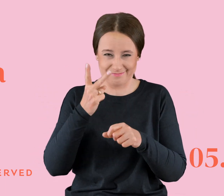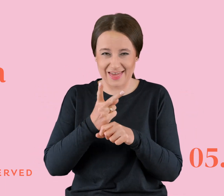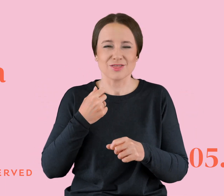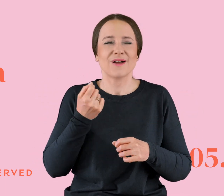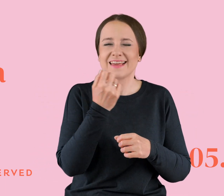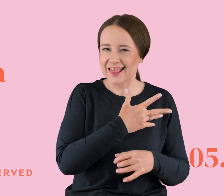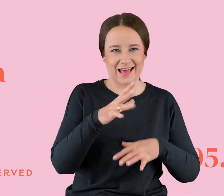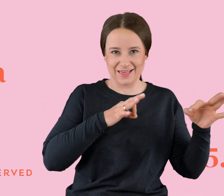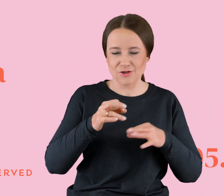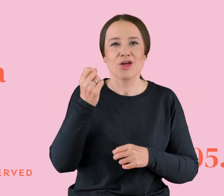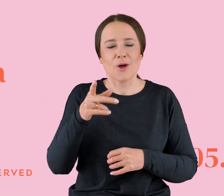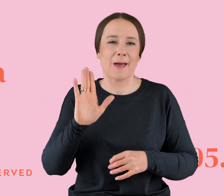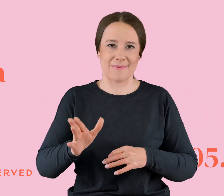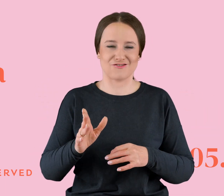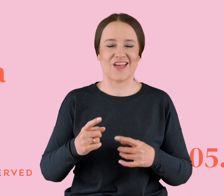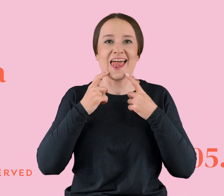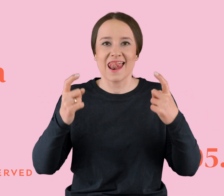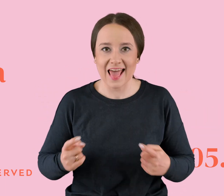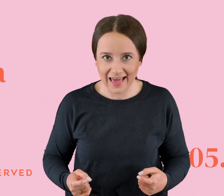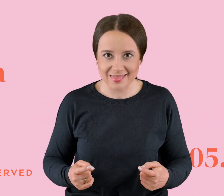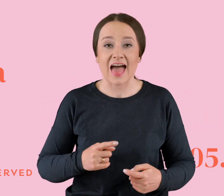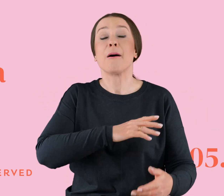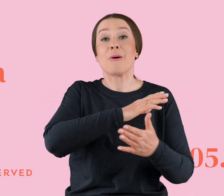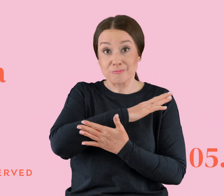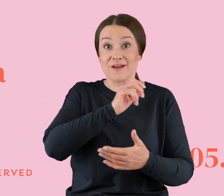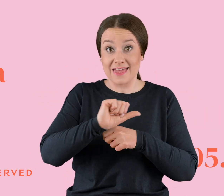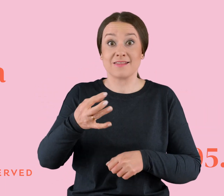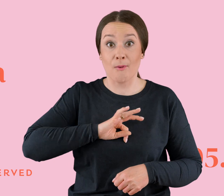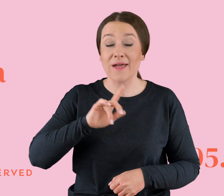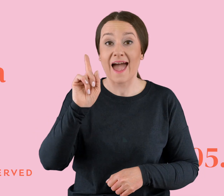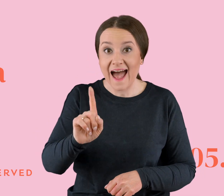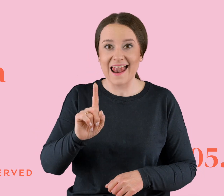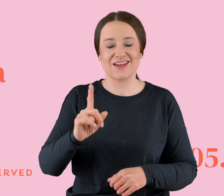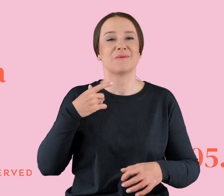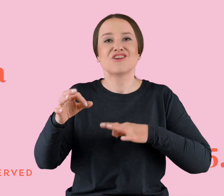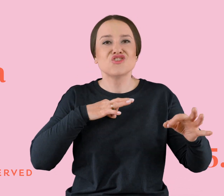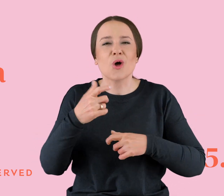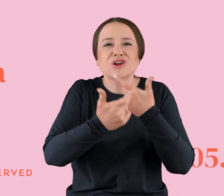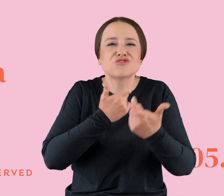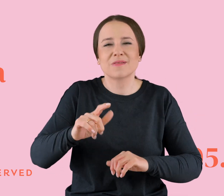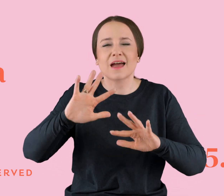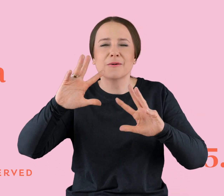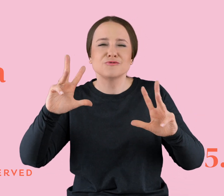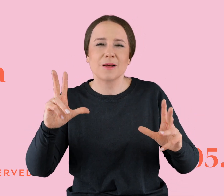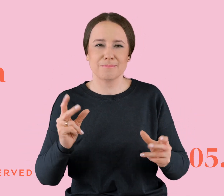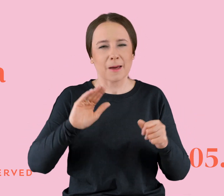trochę legenda, bo kor tej historii jest mój, ale żeby uczynić z niej historię pełną, taką przepiękną, opisującą model